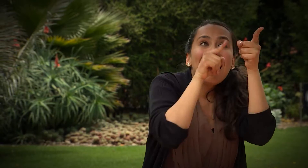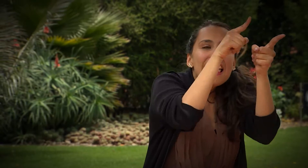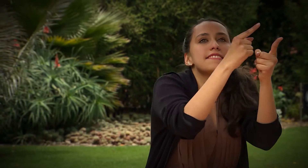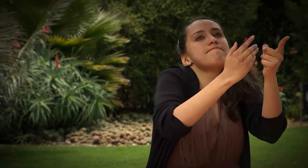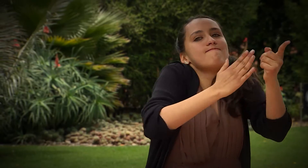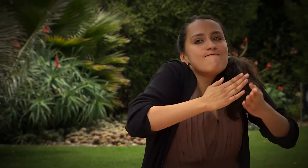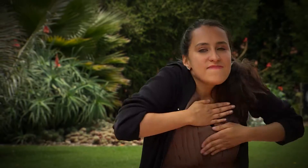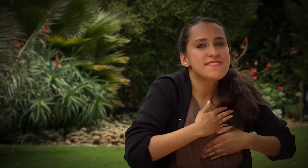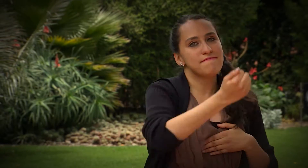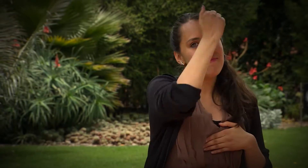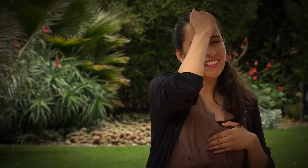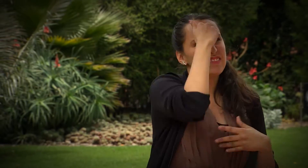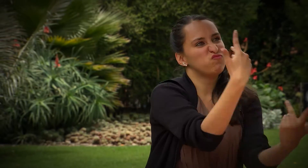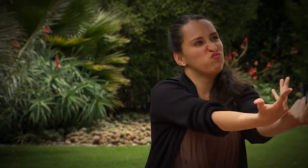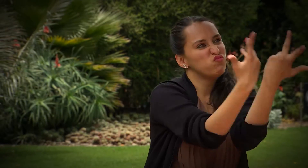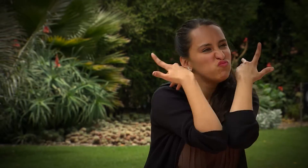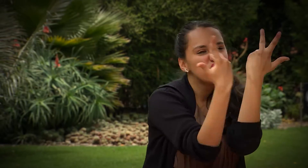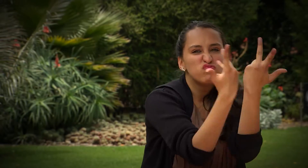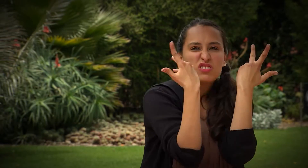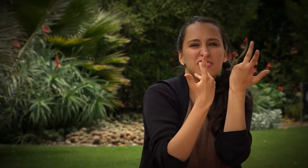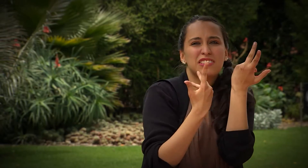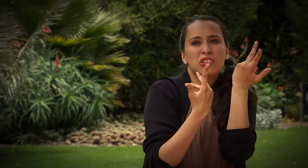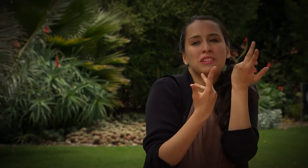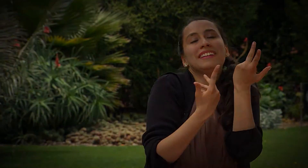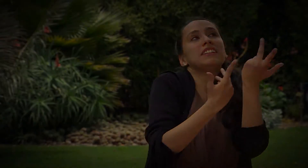y ella fue mi maestra, fue mi principal mentora.